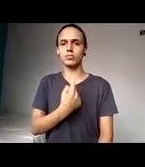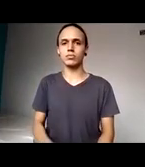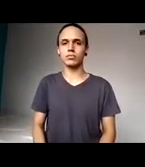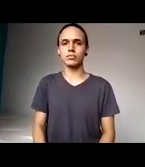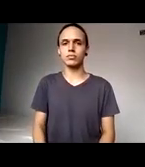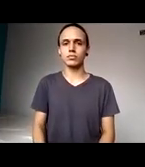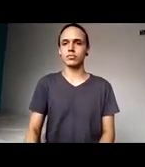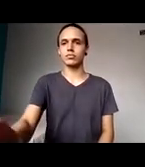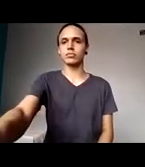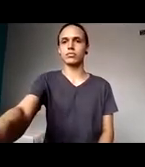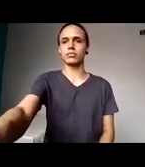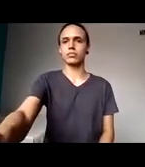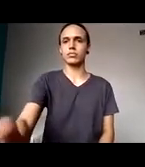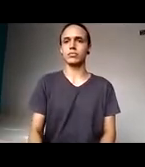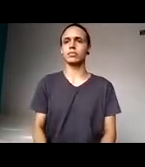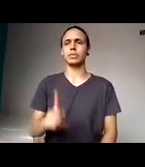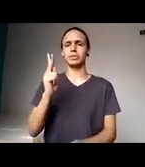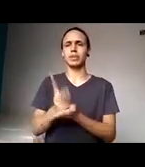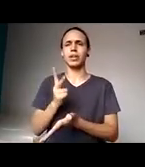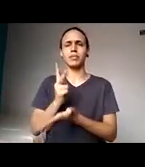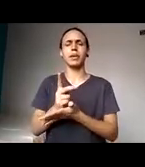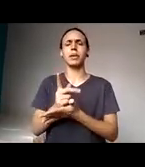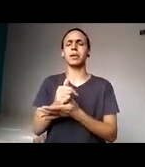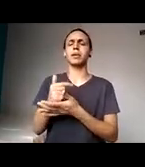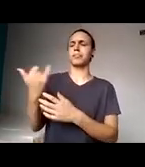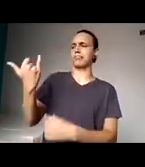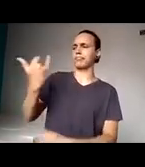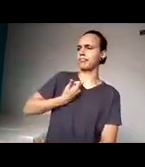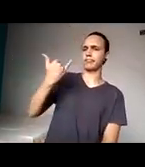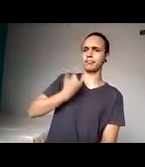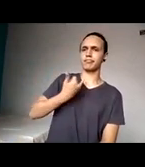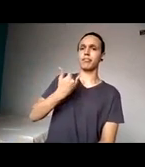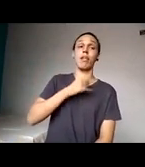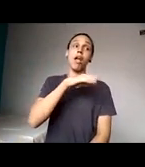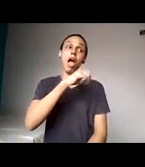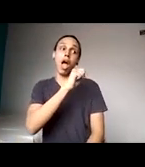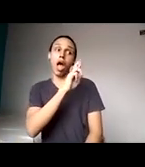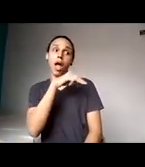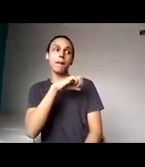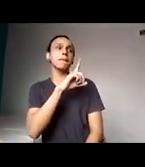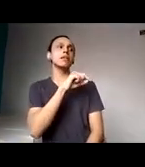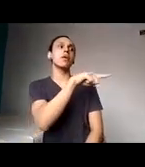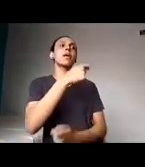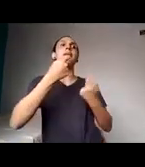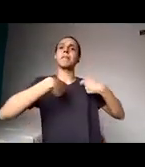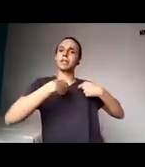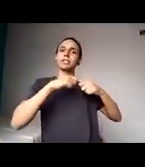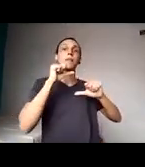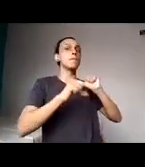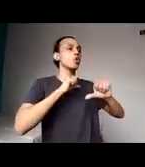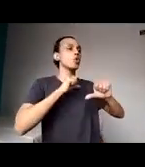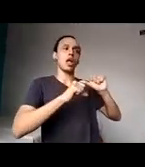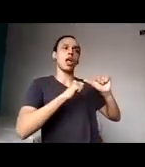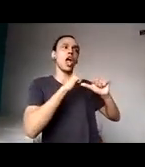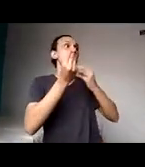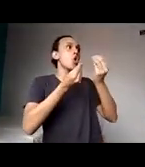Havia dizendo Armando, você vai ter que mudar um pouquinho o seu cenário da surdez. Nós estamos dando